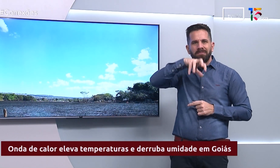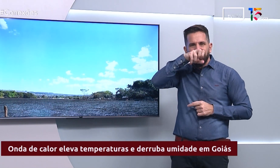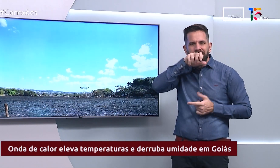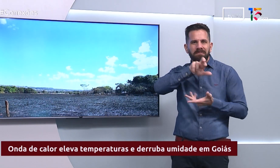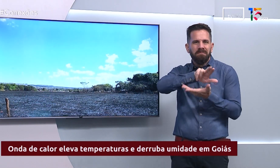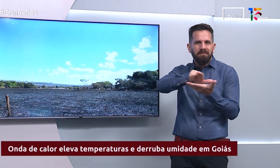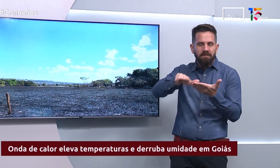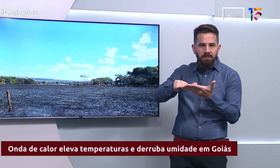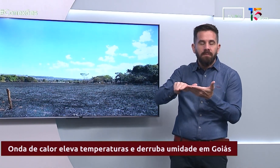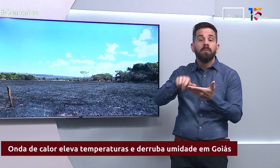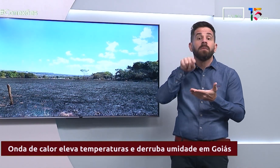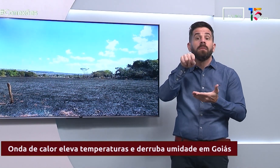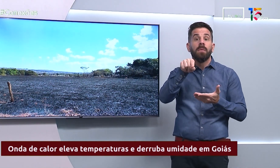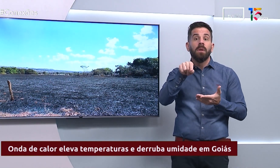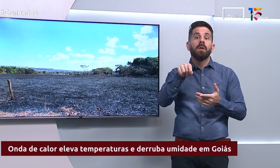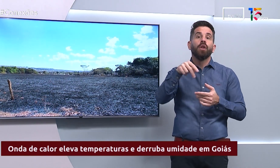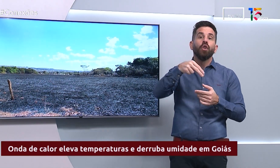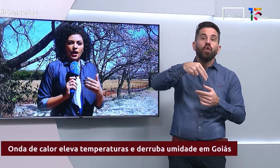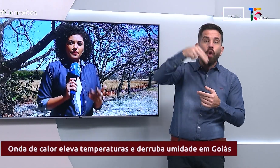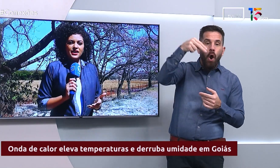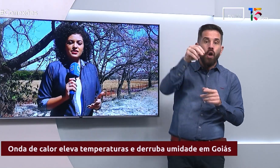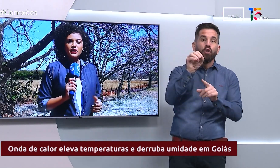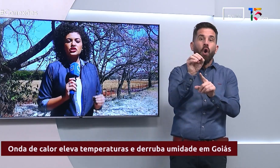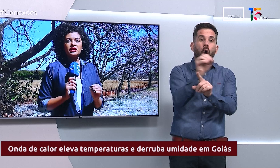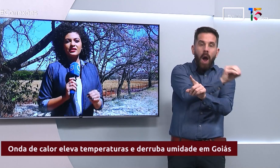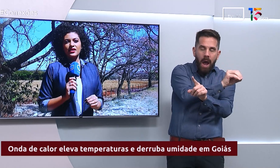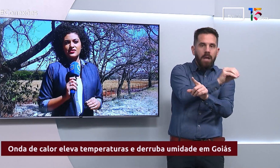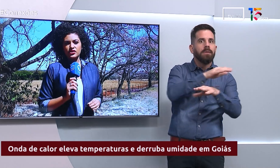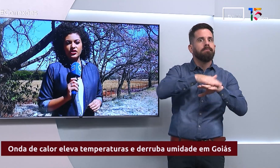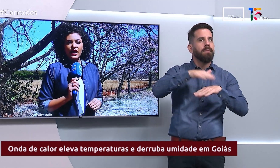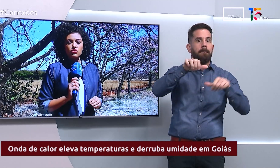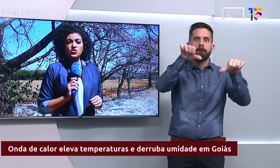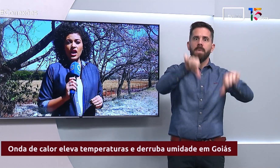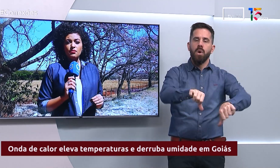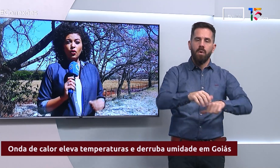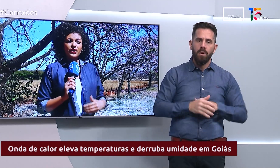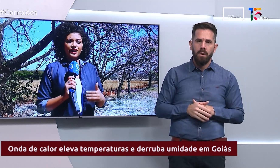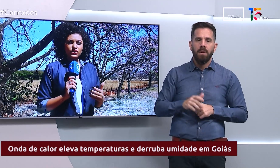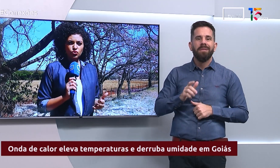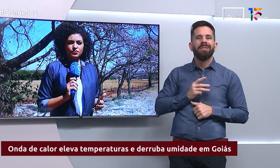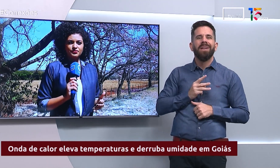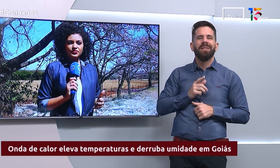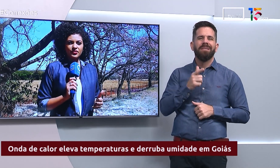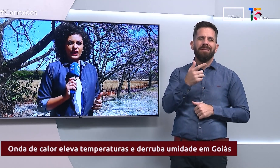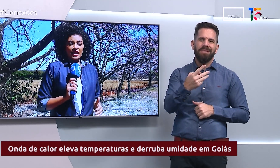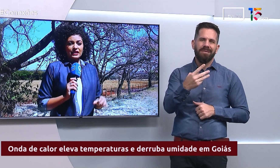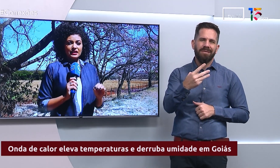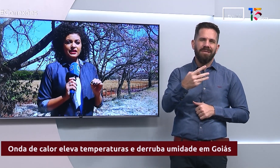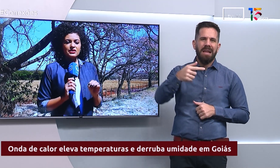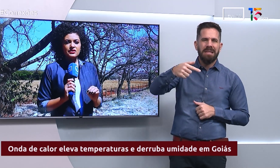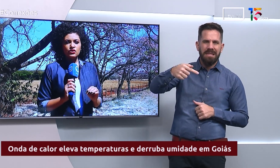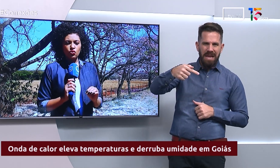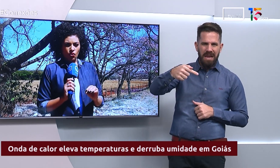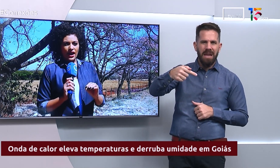norte e oeste. Máxima de 37 graus em Porangatu. 35 em